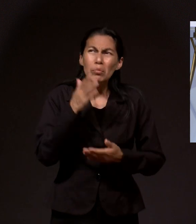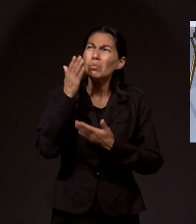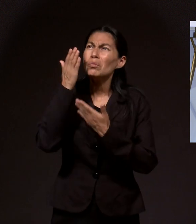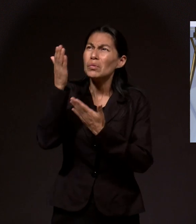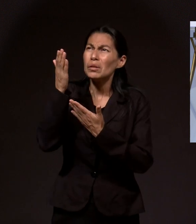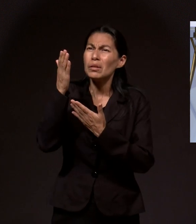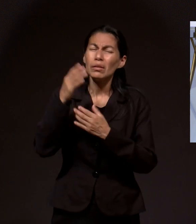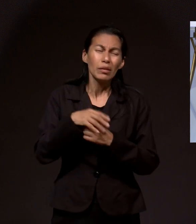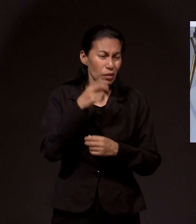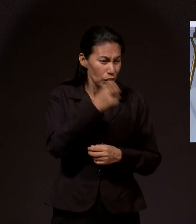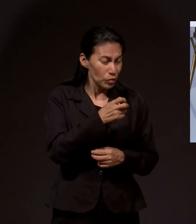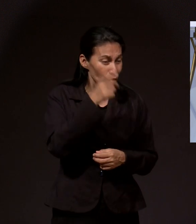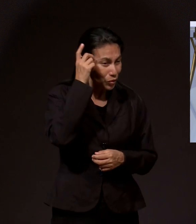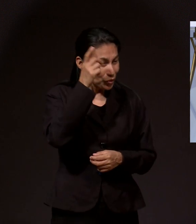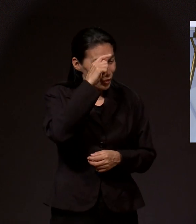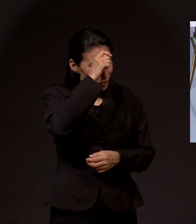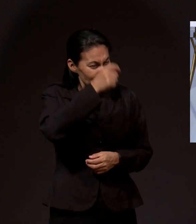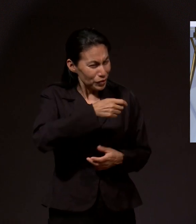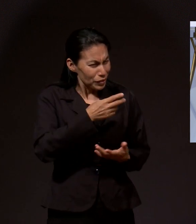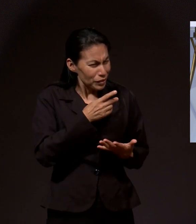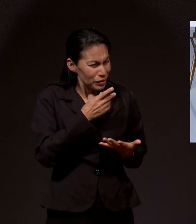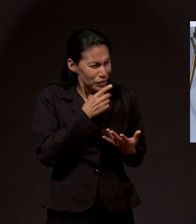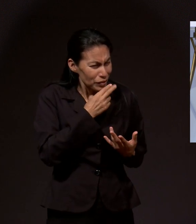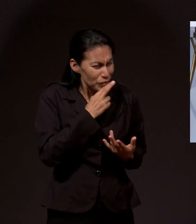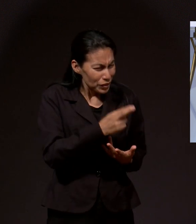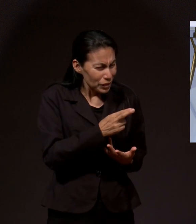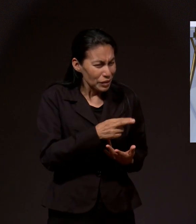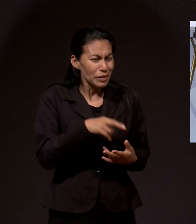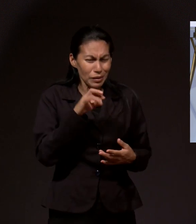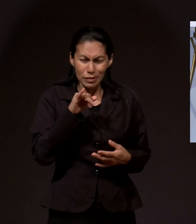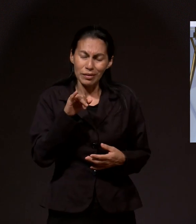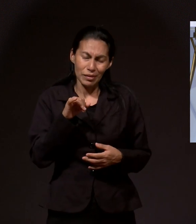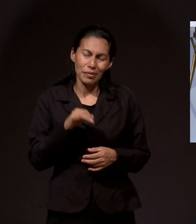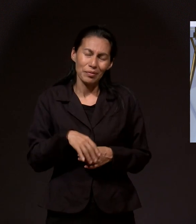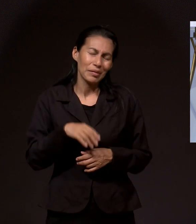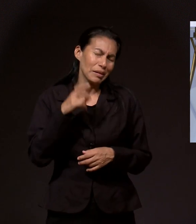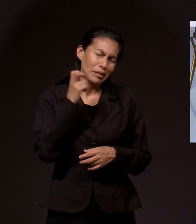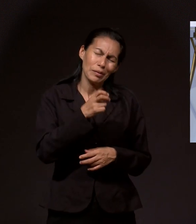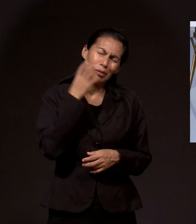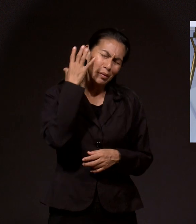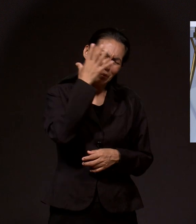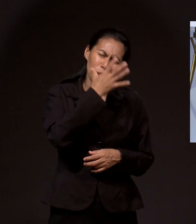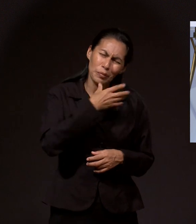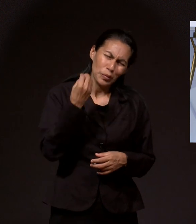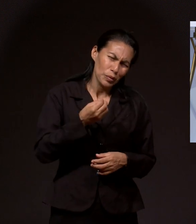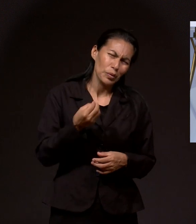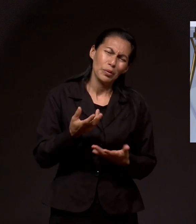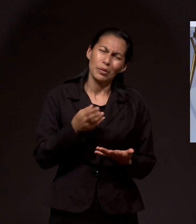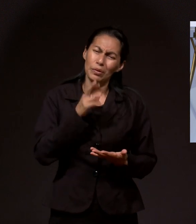corazón sincero y puro, ¿verdad? Qué maravillosa experiencia de Carlitos y sus